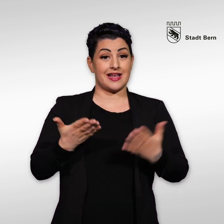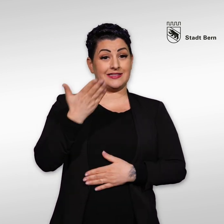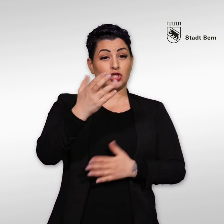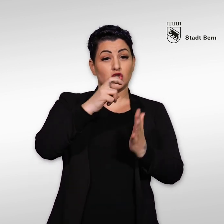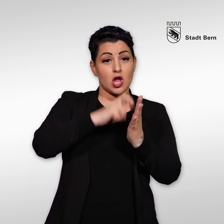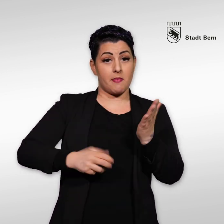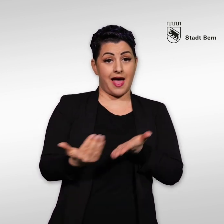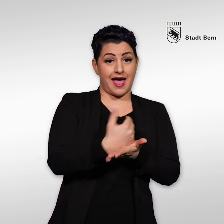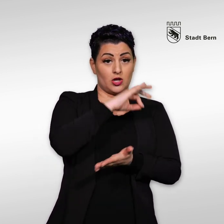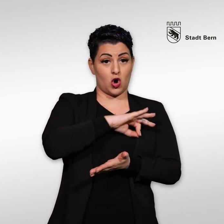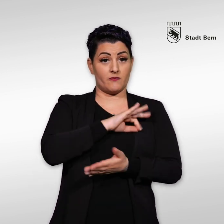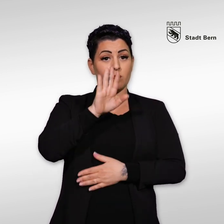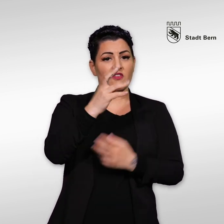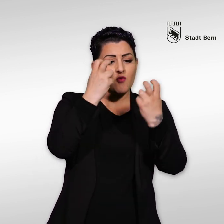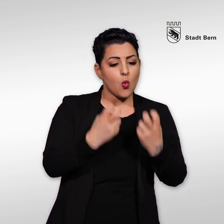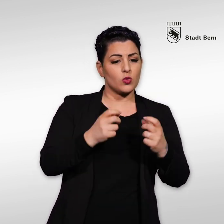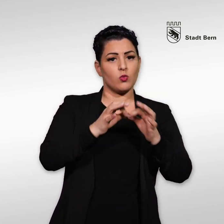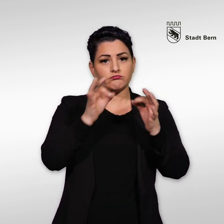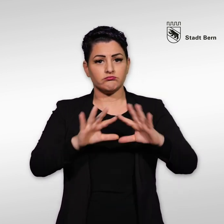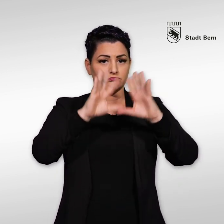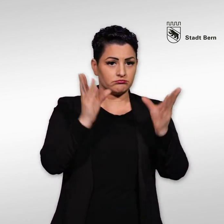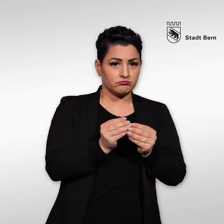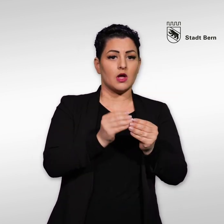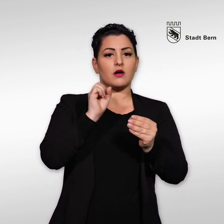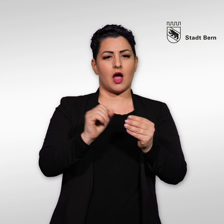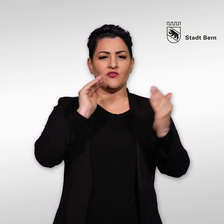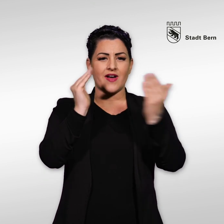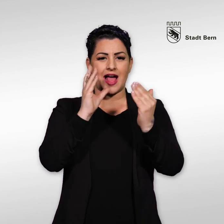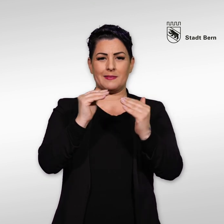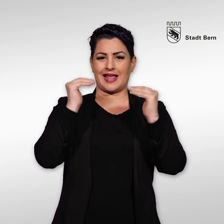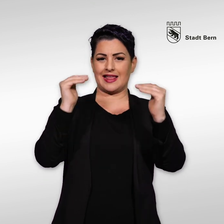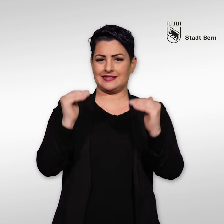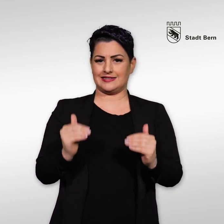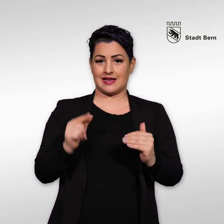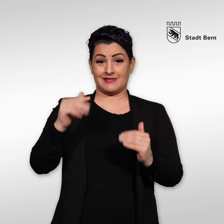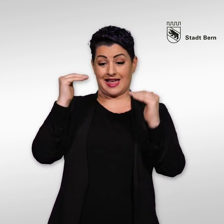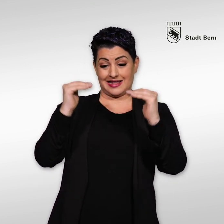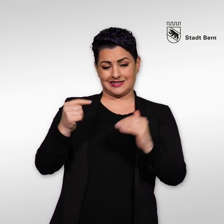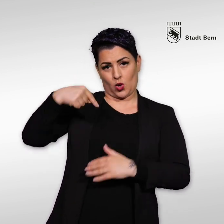Vergleichen Sie jetzt das steuerbare Einkommen Ihres Haushalts mit der Liste, die Sie unter diesem Video finden.